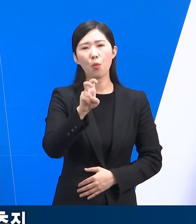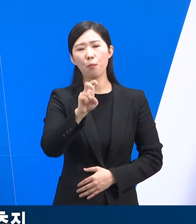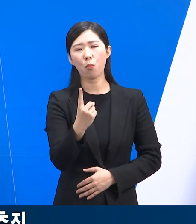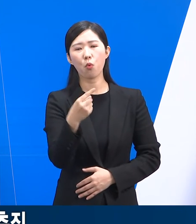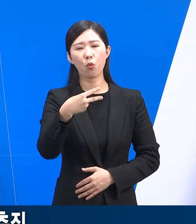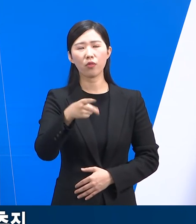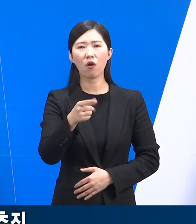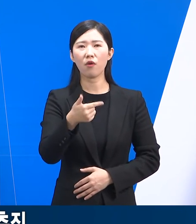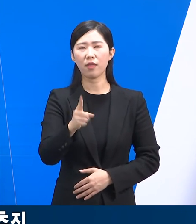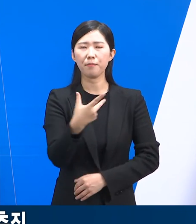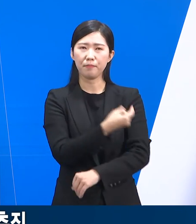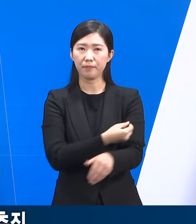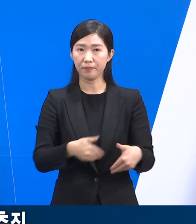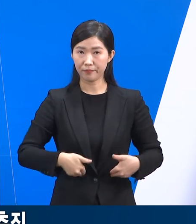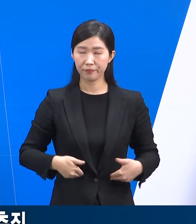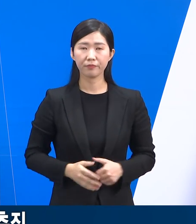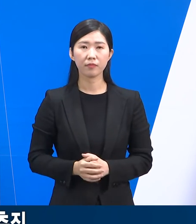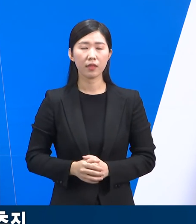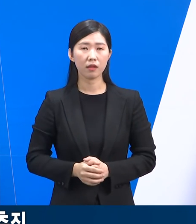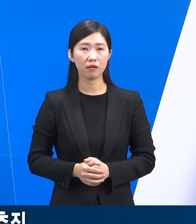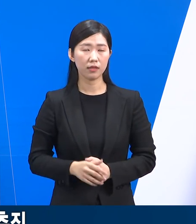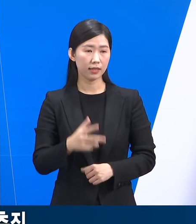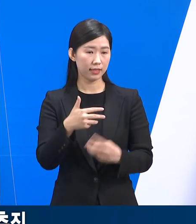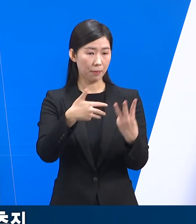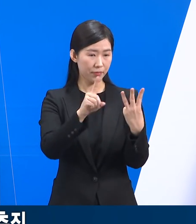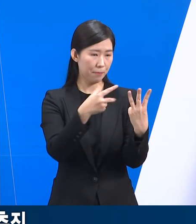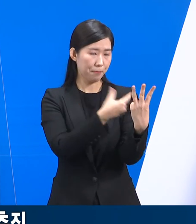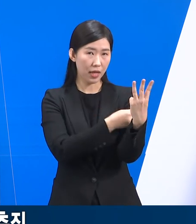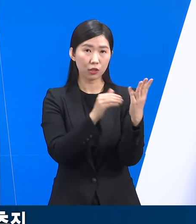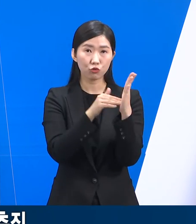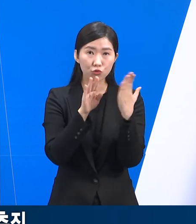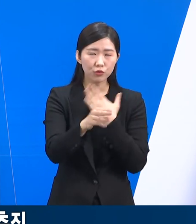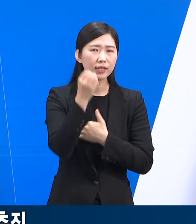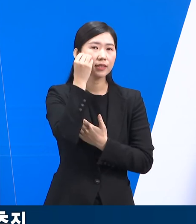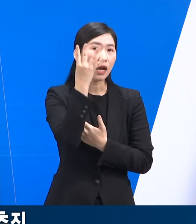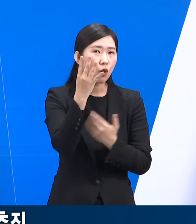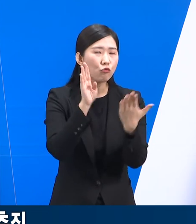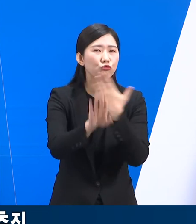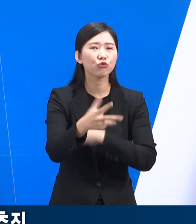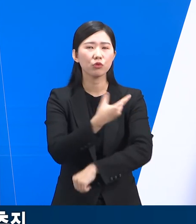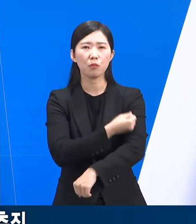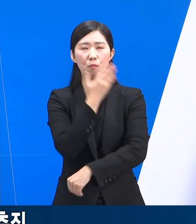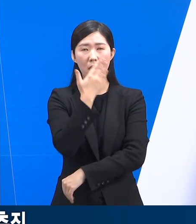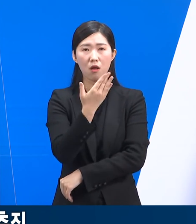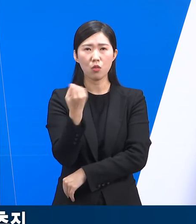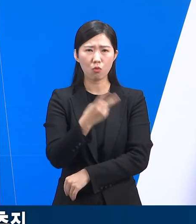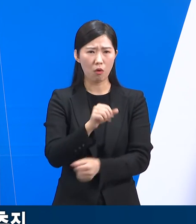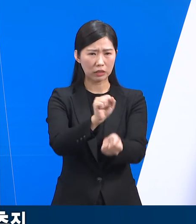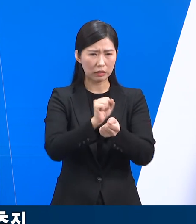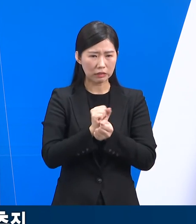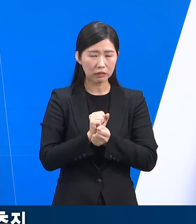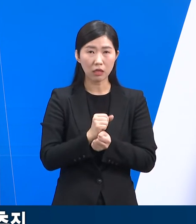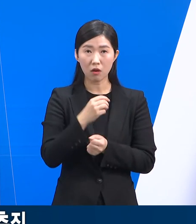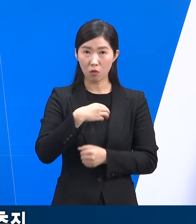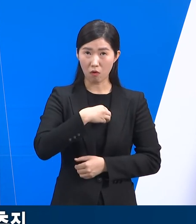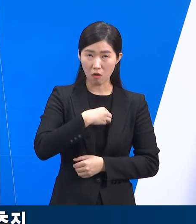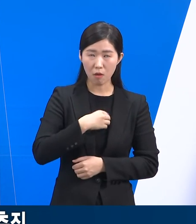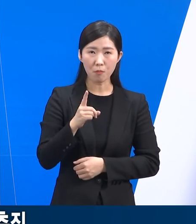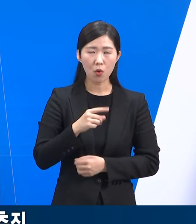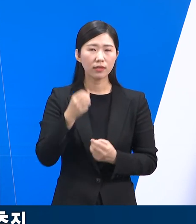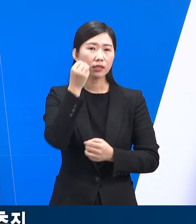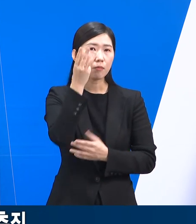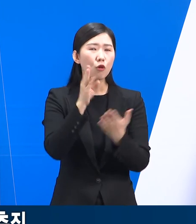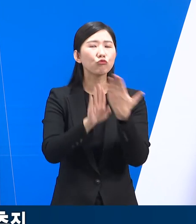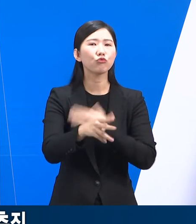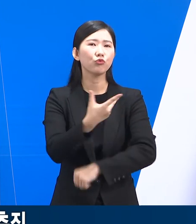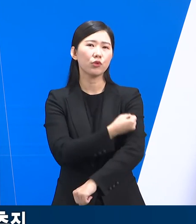3차 접종 후 4개월 경과한 시점부터 접종할 수 있으며 집단 감염 발생이 우려될 경우 3개월 경과 후 이런 접종도 가능합니다.